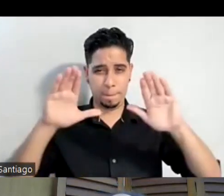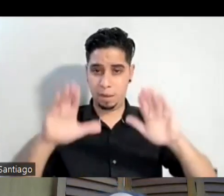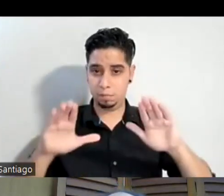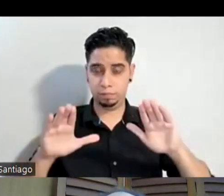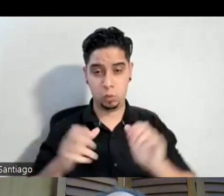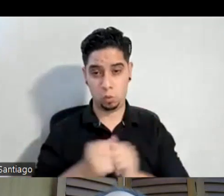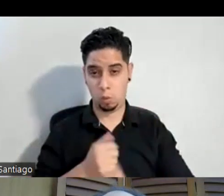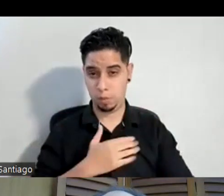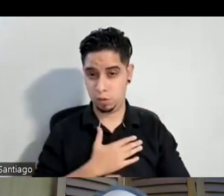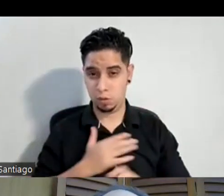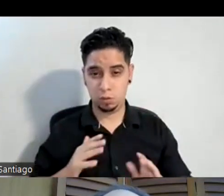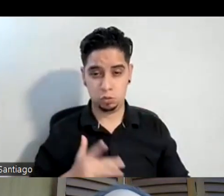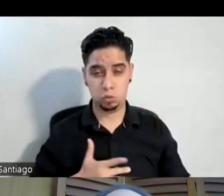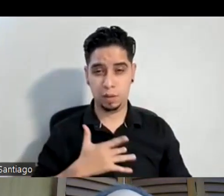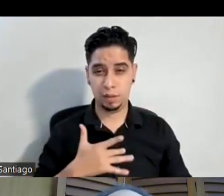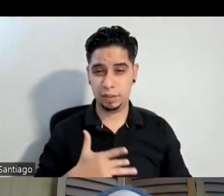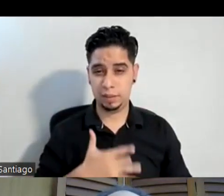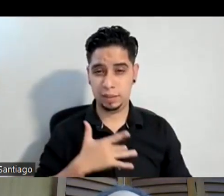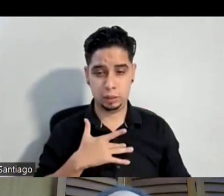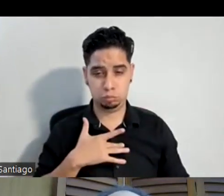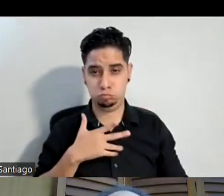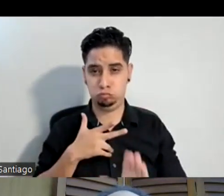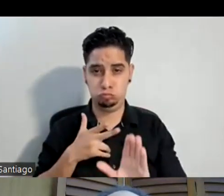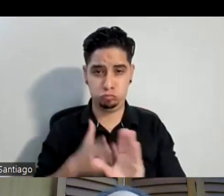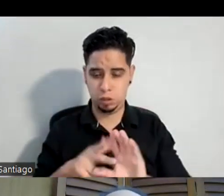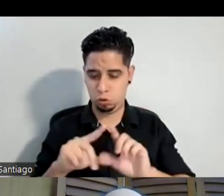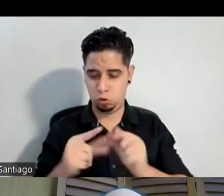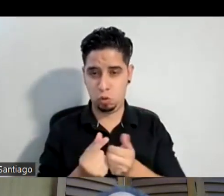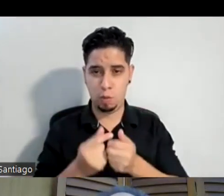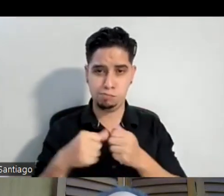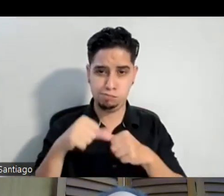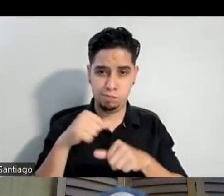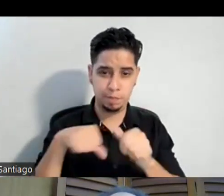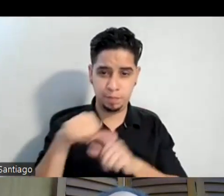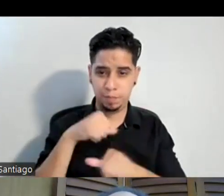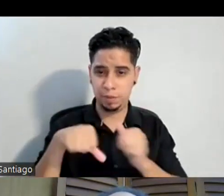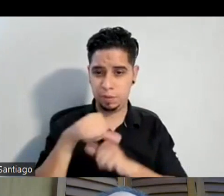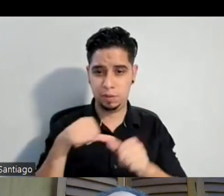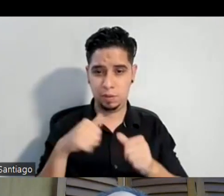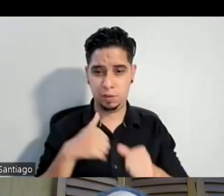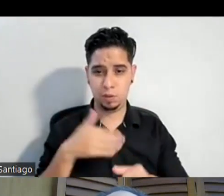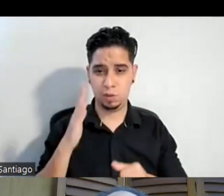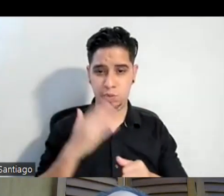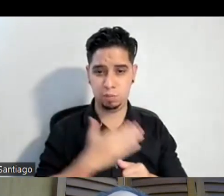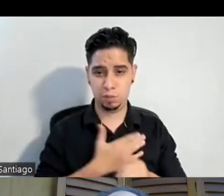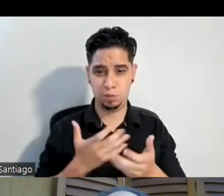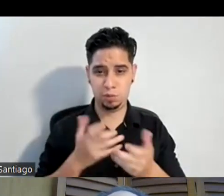me han hecho ser partícipe del grupo y a veces digo ay Dios mío yo quiero janguear con ellos porque